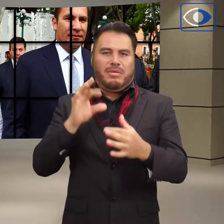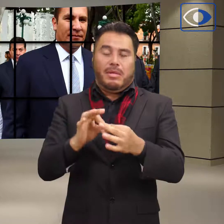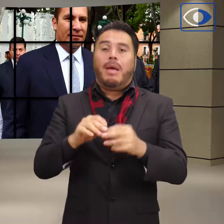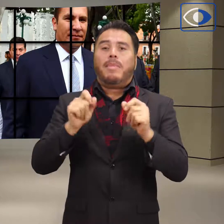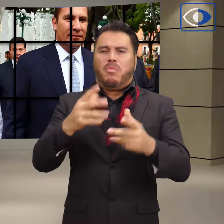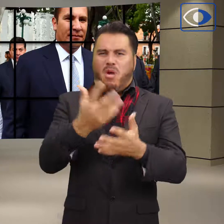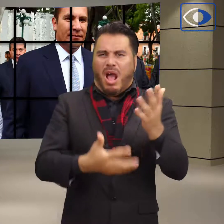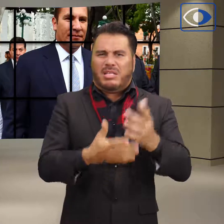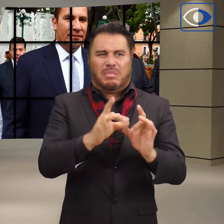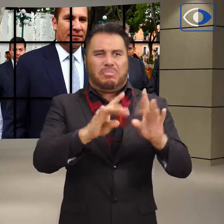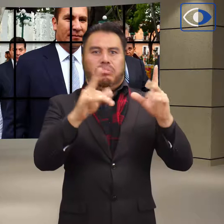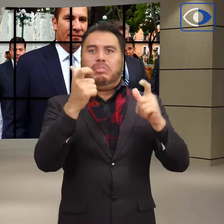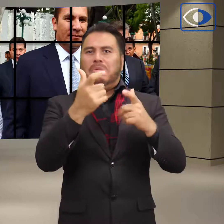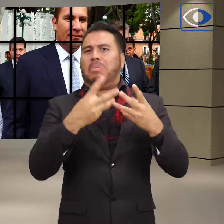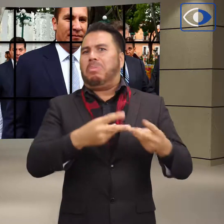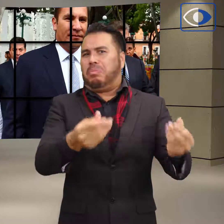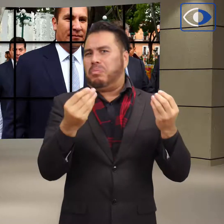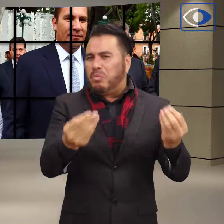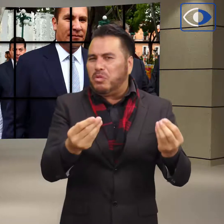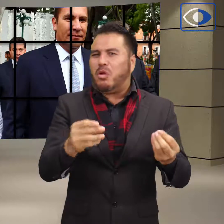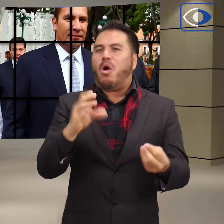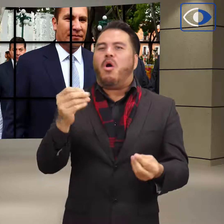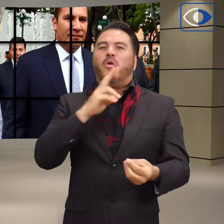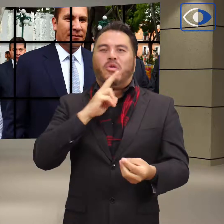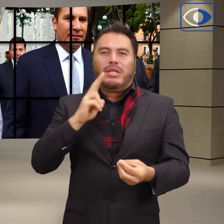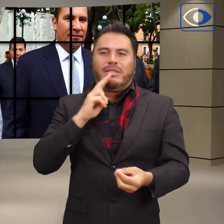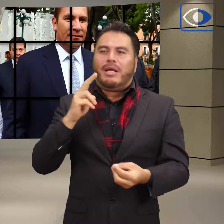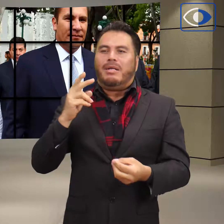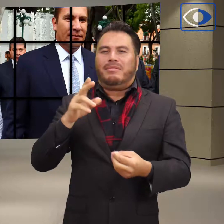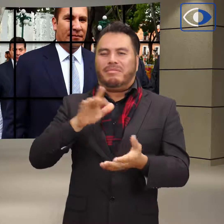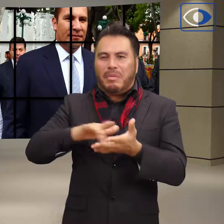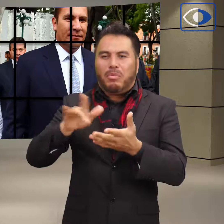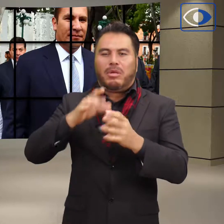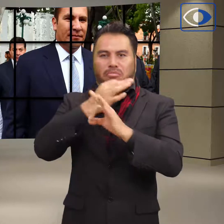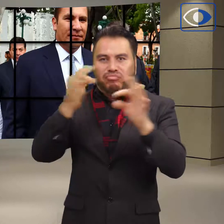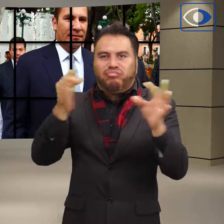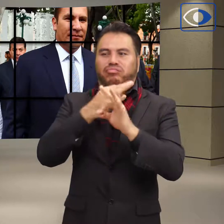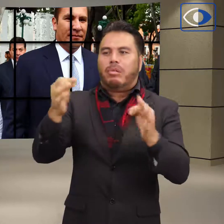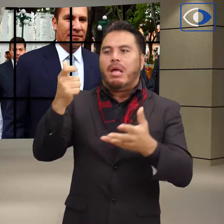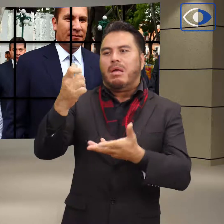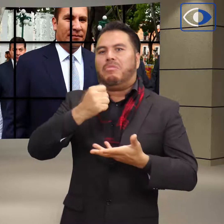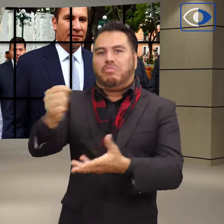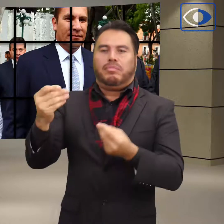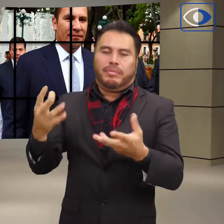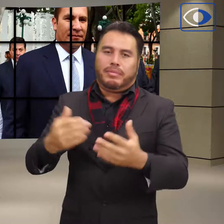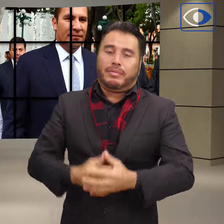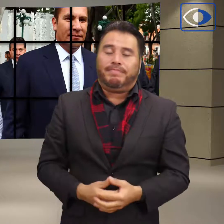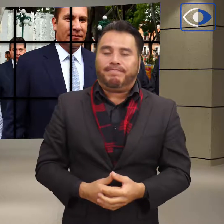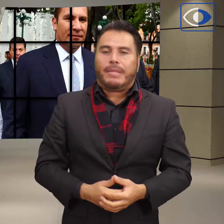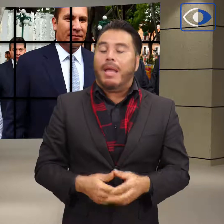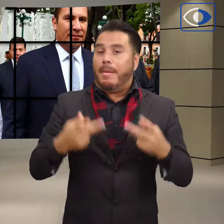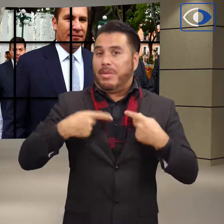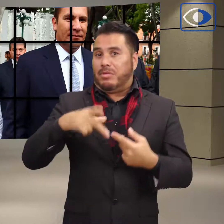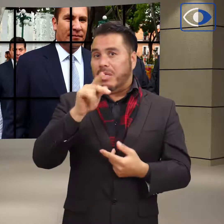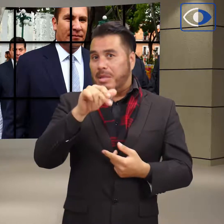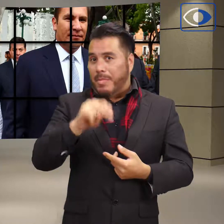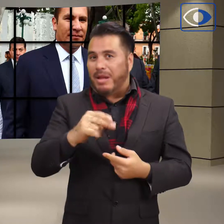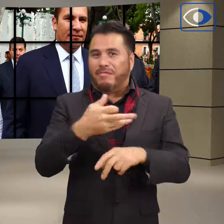Panistas, colaboradores y familiares exigieron justicia al gobierno federal, al que demandaron una investigación sin